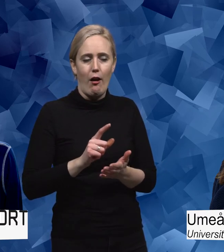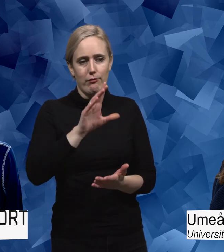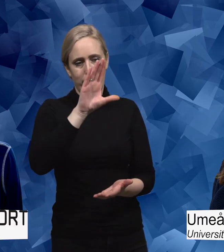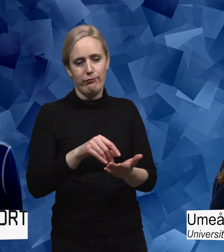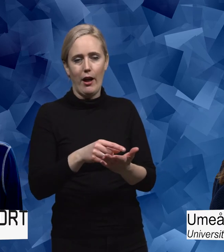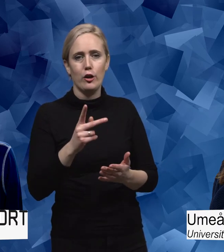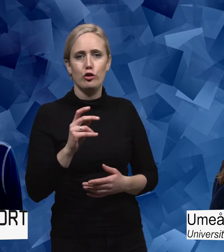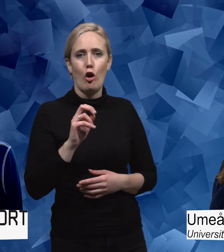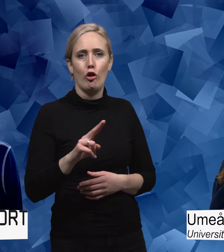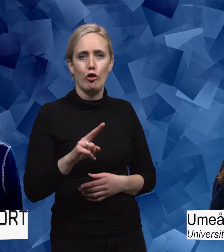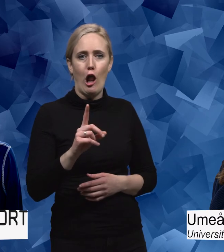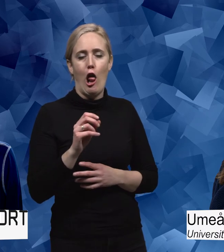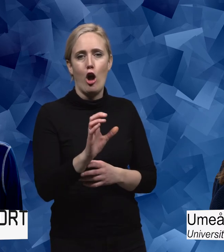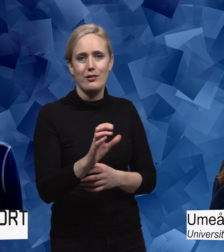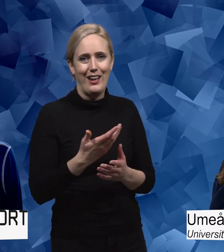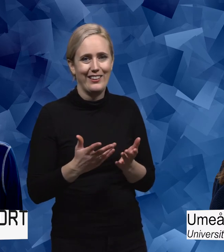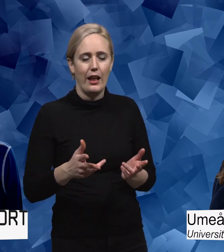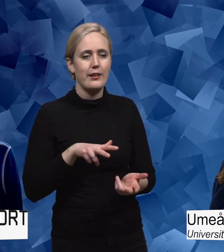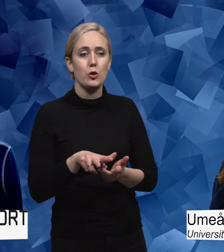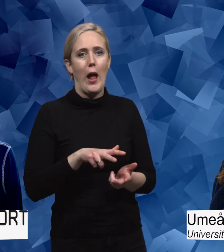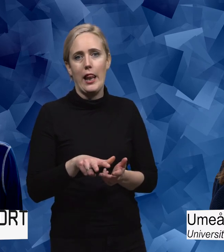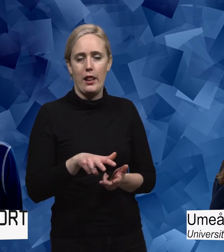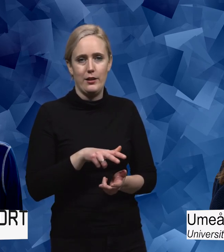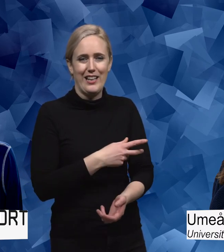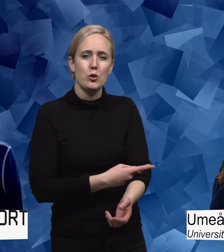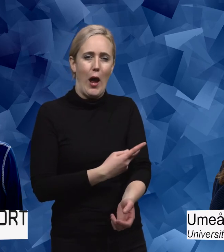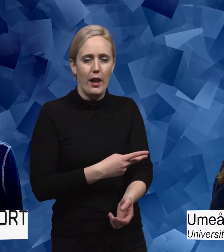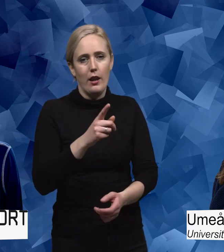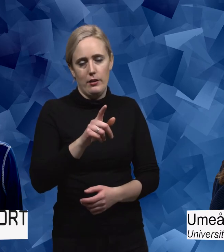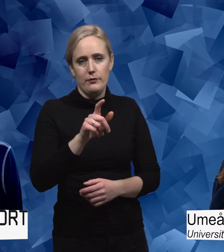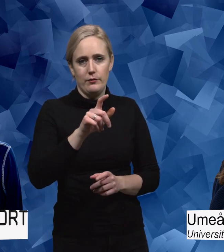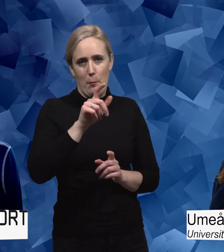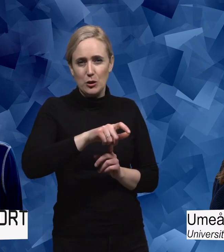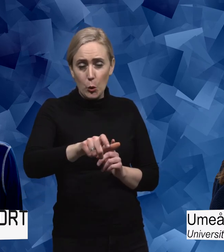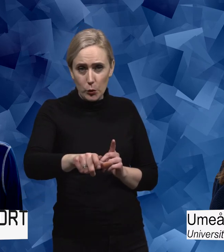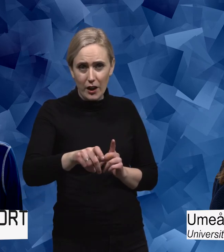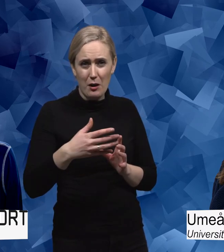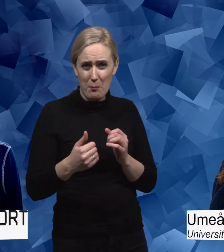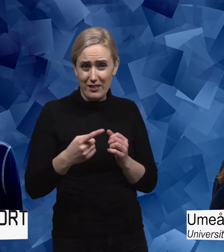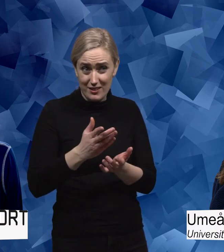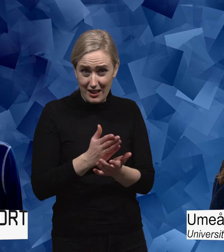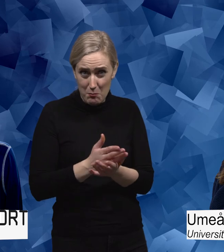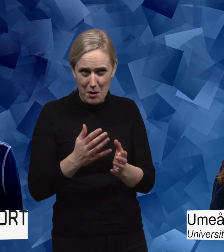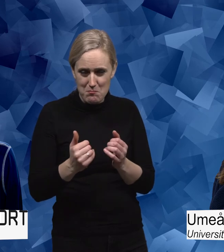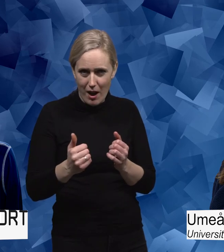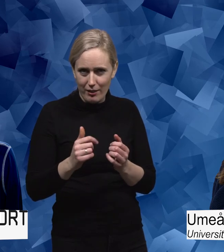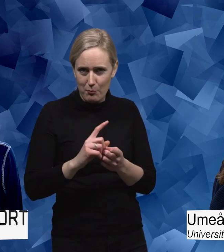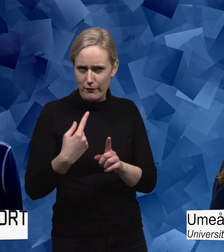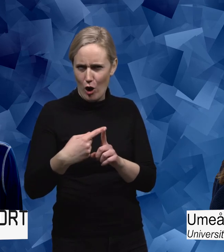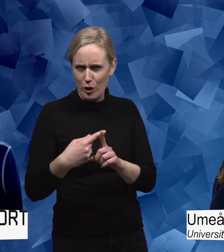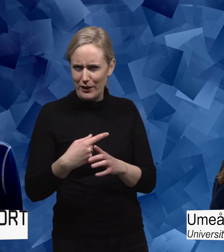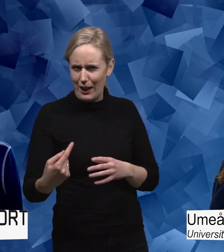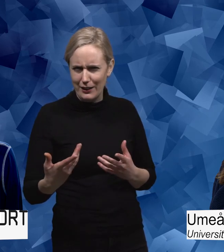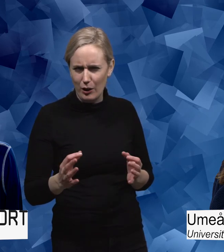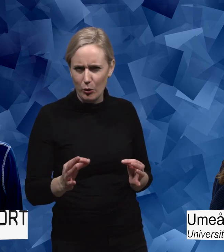könlösa och inte som sexuella varelser. Och det stämmer ju med det du säger fast helt plötsligt blir det en fördel istället för en nackdel. Ja,